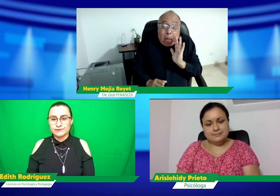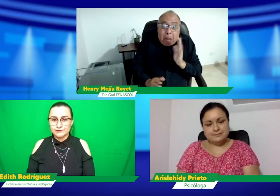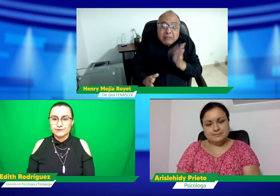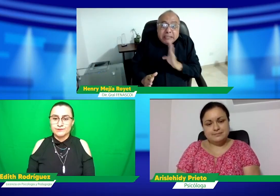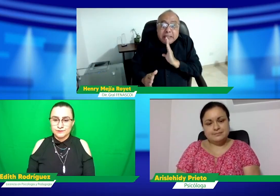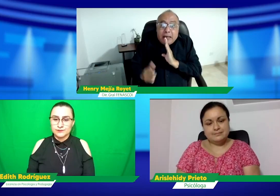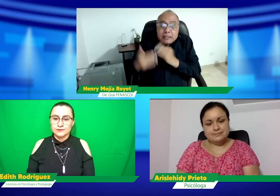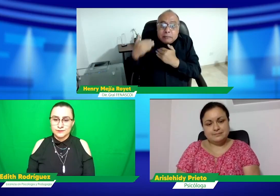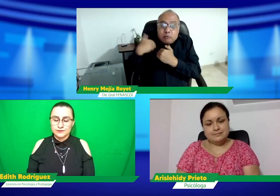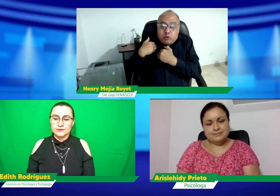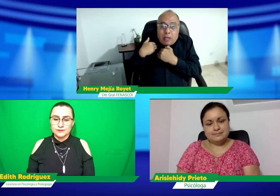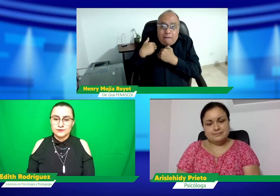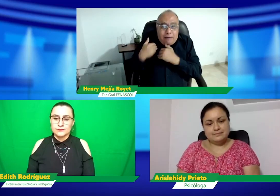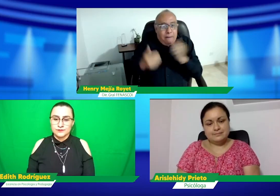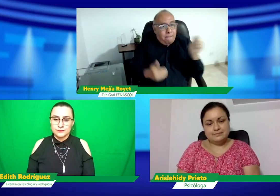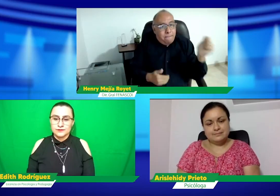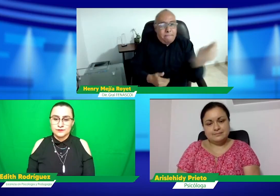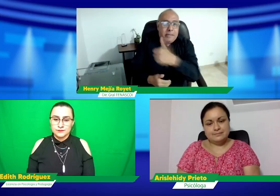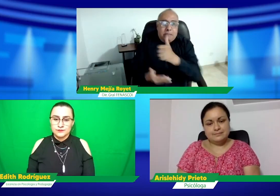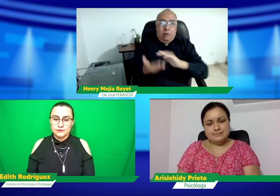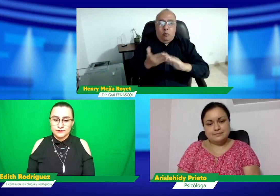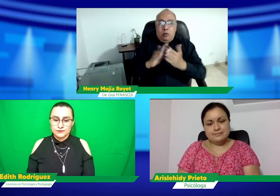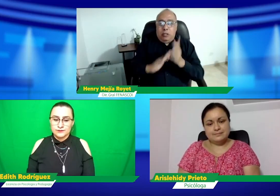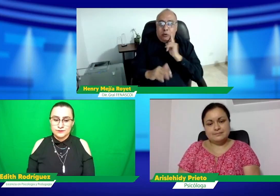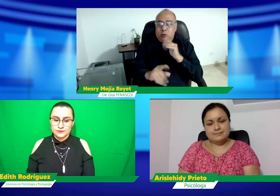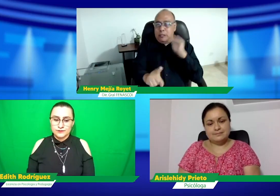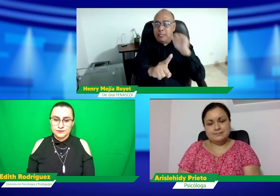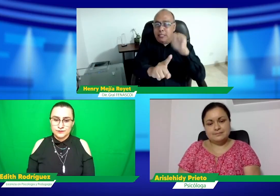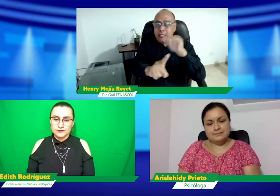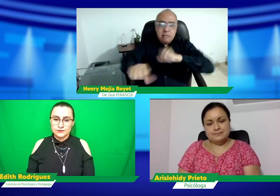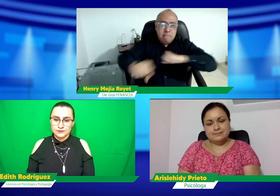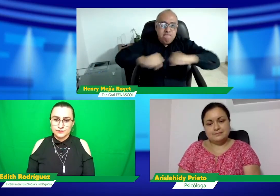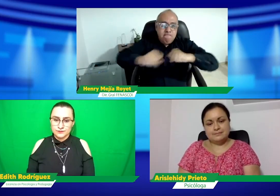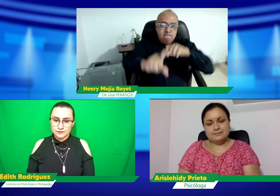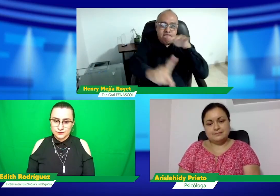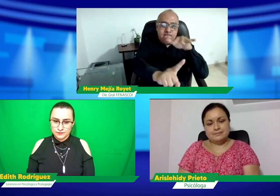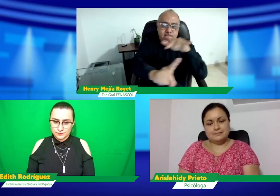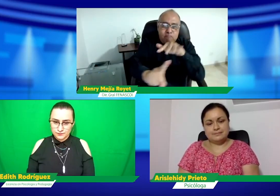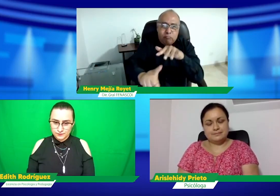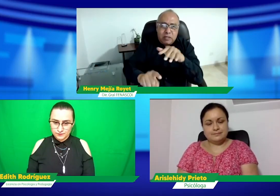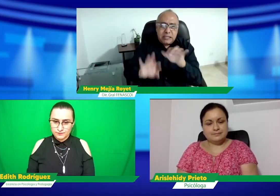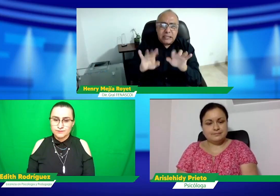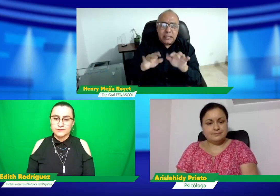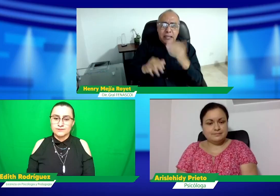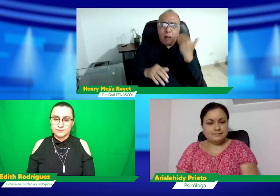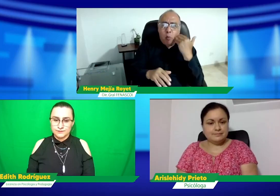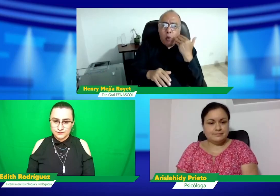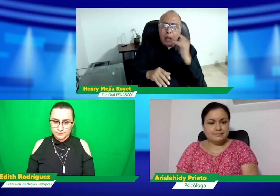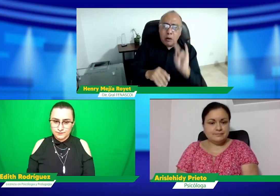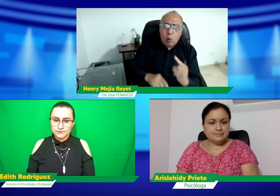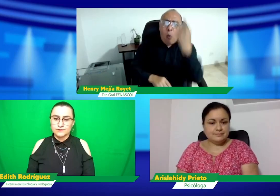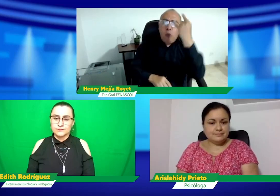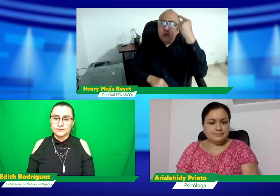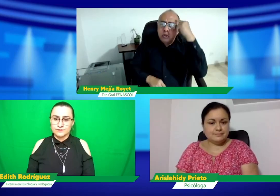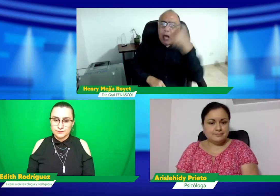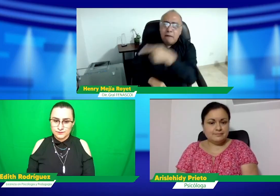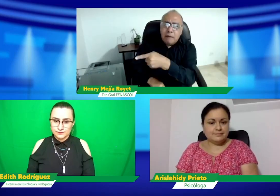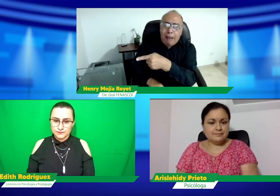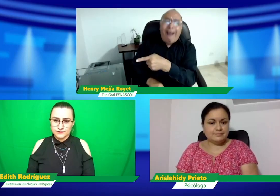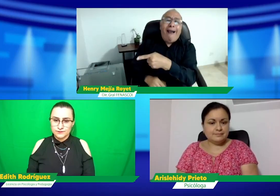se reproduce el desconocimiento, de allí entonces que sea quienes lo conocen puedan hacer esta